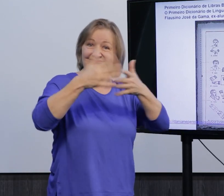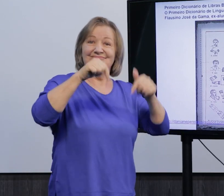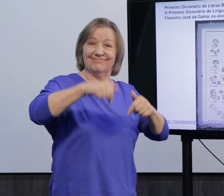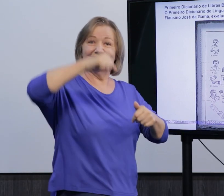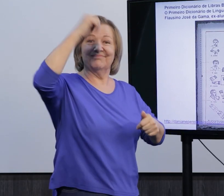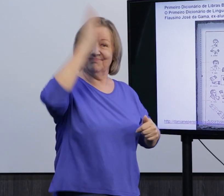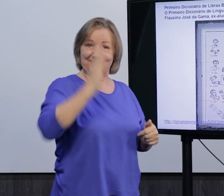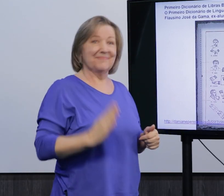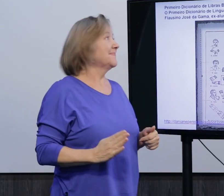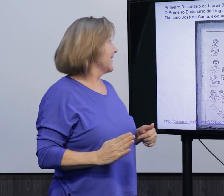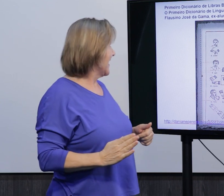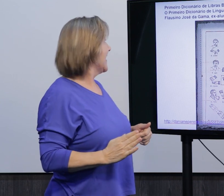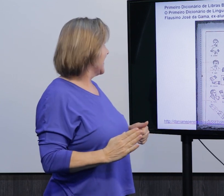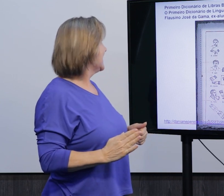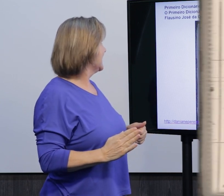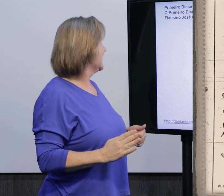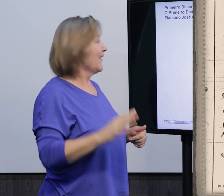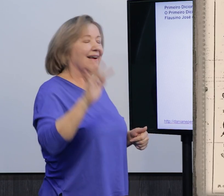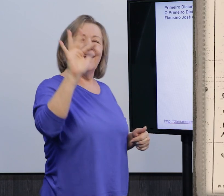é o primeiro dicionário em língua de sinais aqui no Brasil.